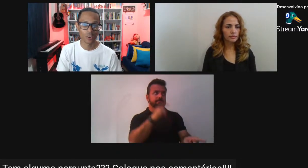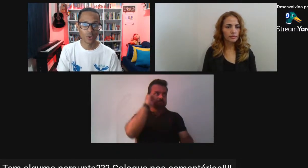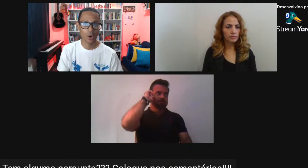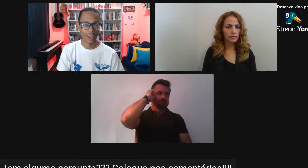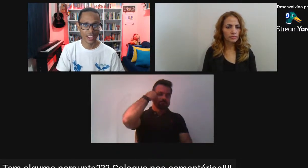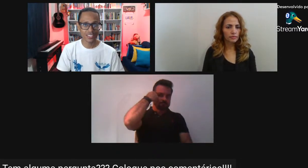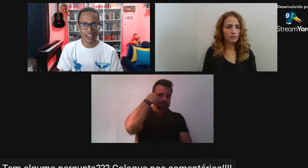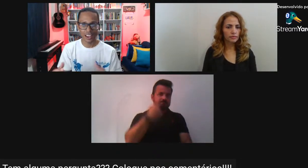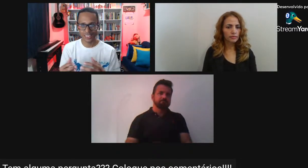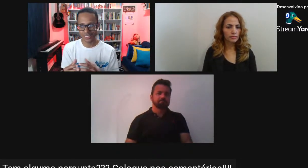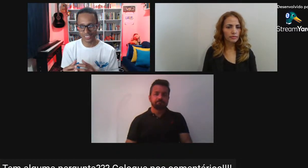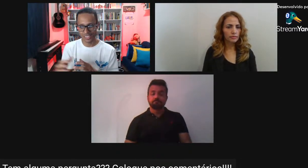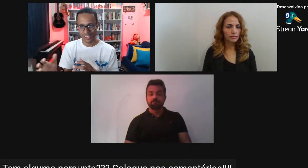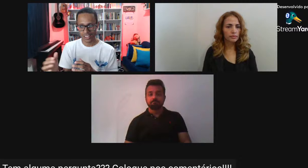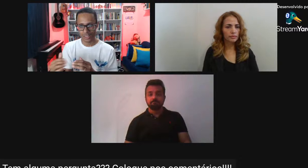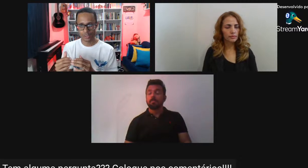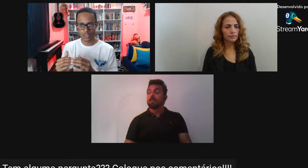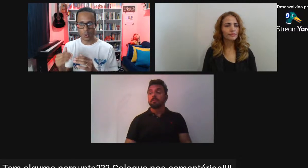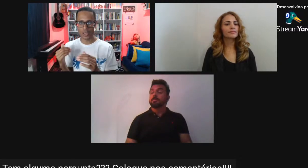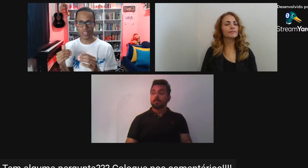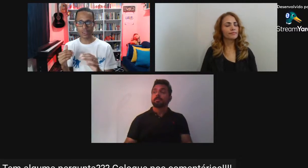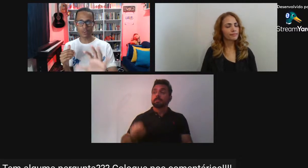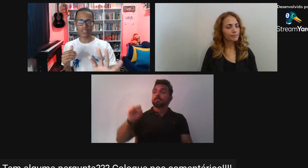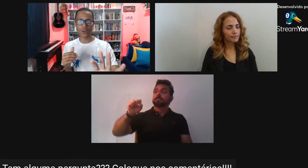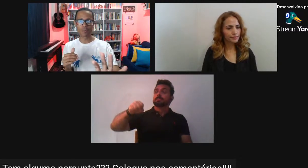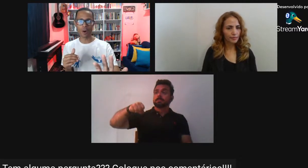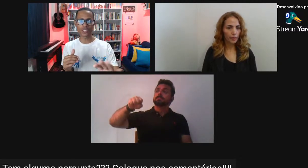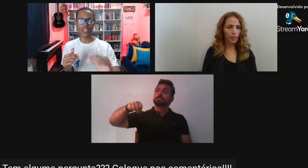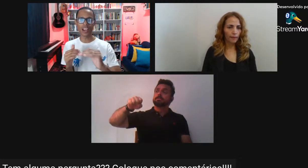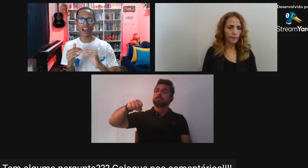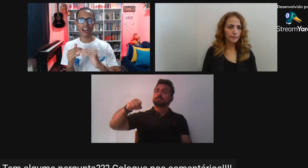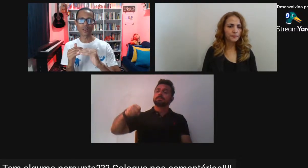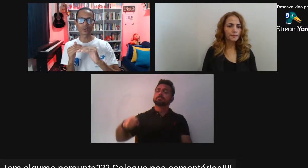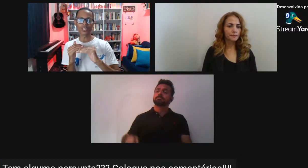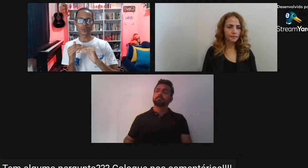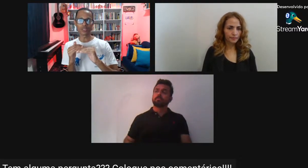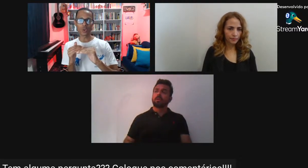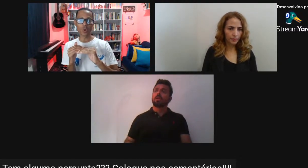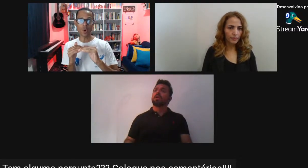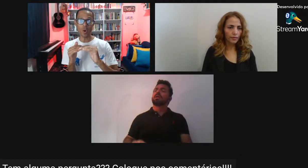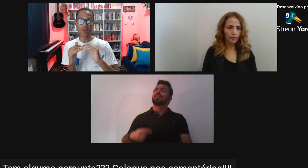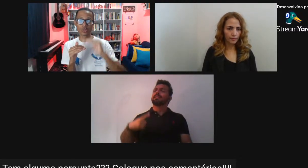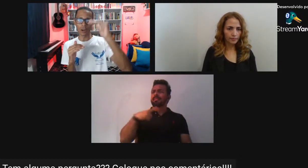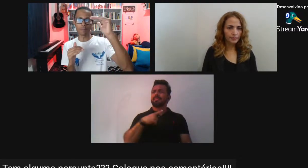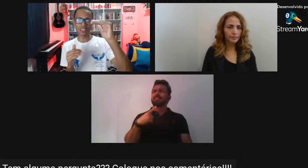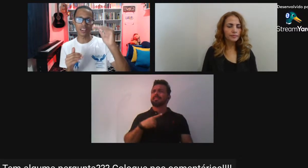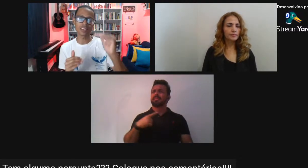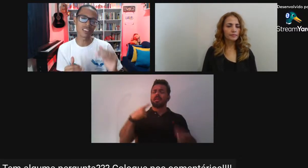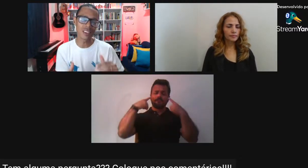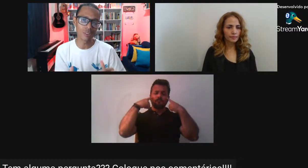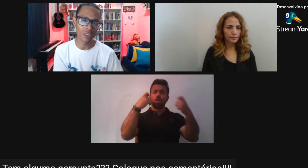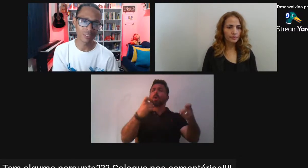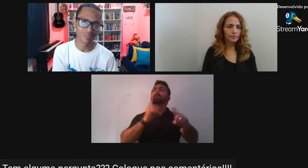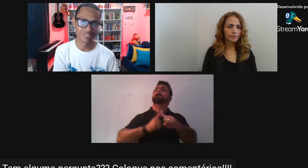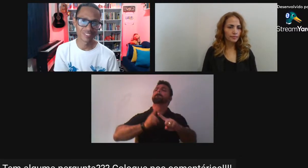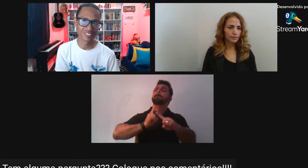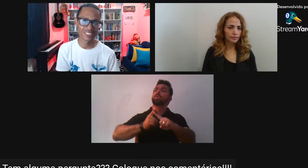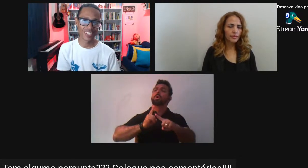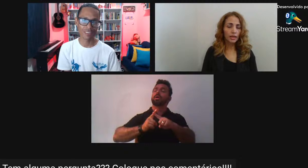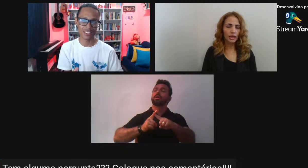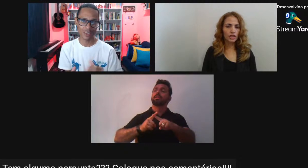A concorrência Eu estou aqui Você não pode chegar Onde eu estou Ou ultrapassar esse nível